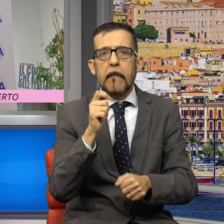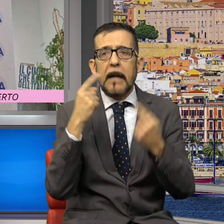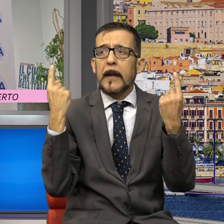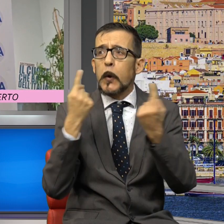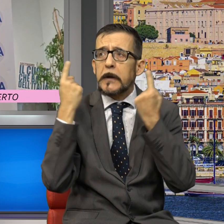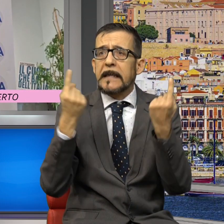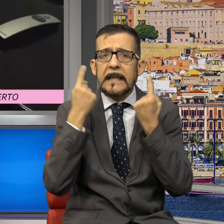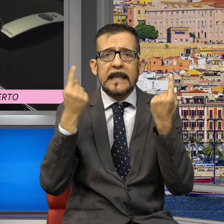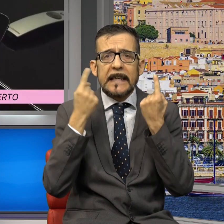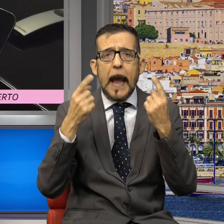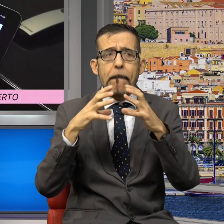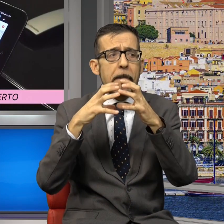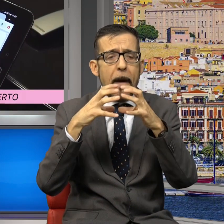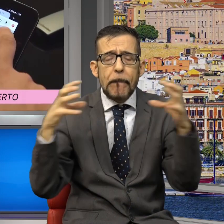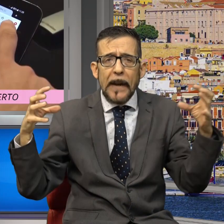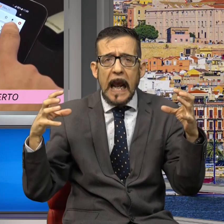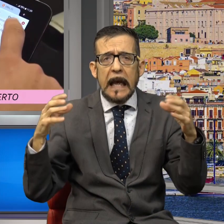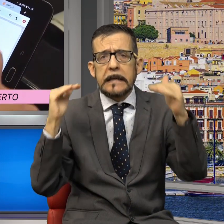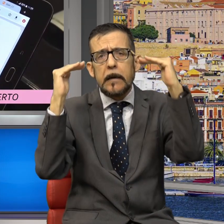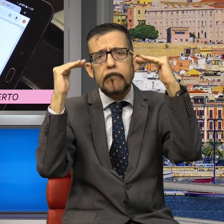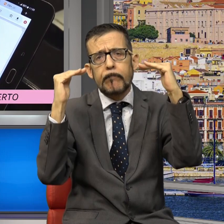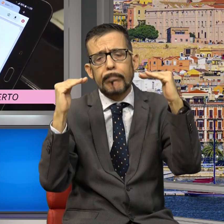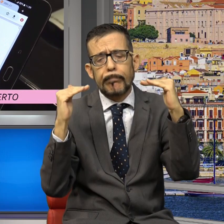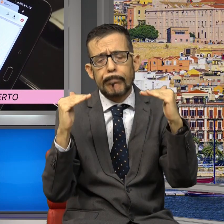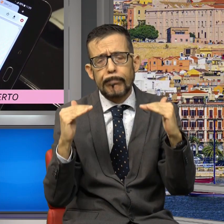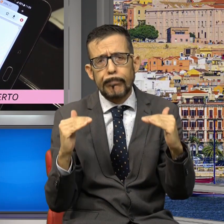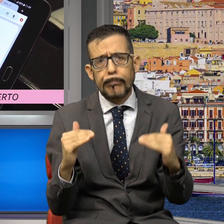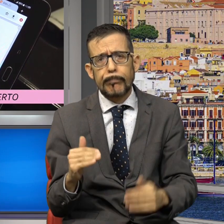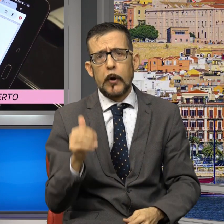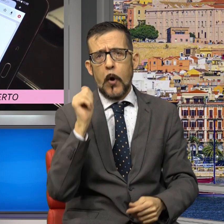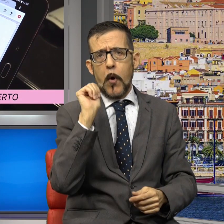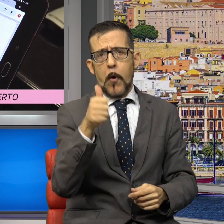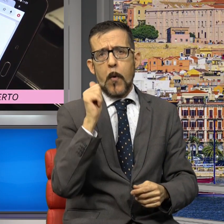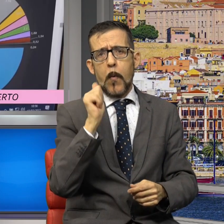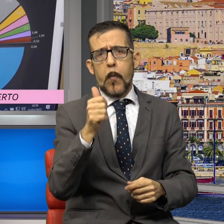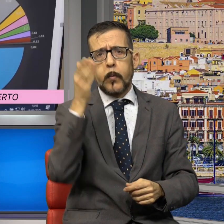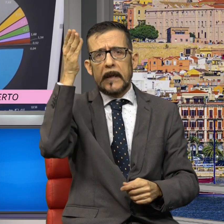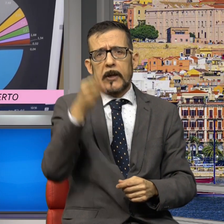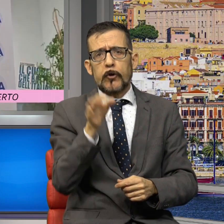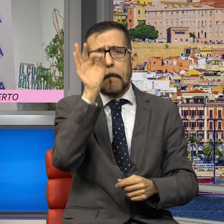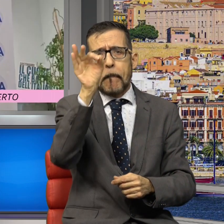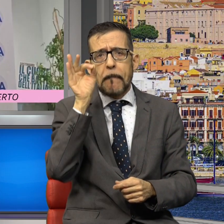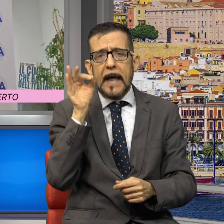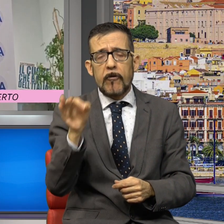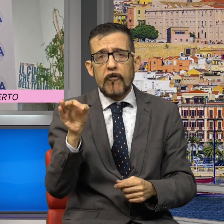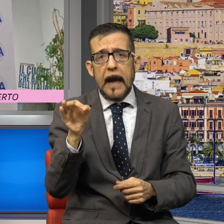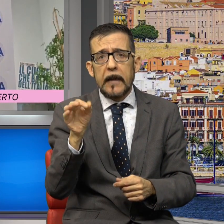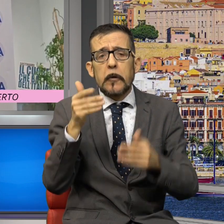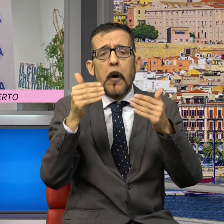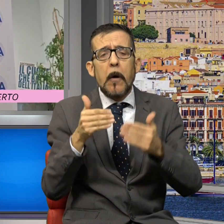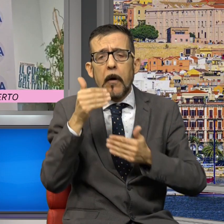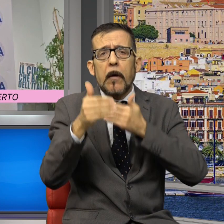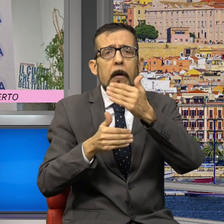imprese si è ridotto in Sardegna dell'11%, tutto questo è addebitabile al protrarsi di una politica